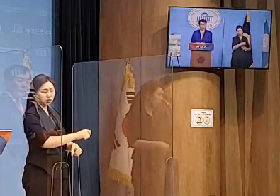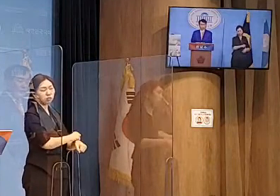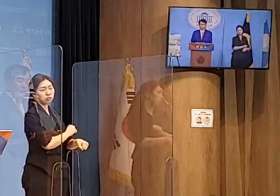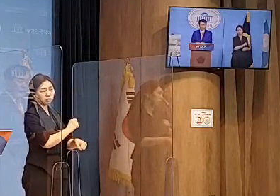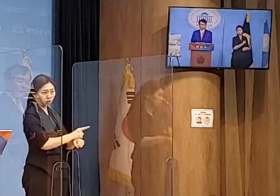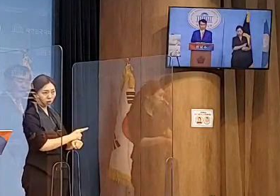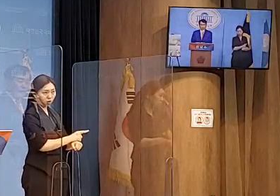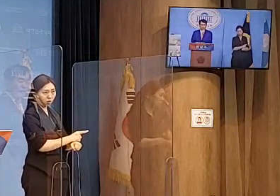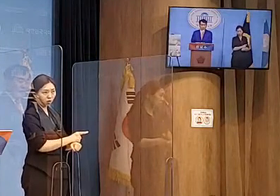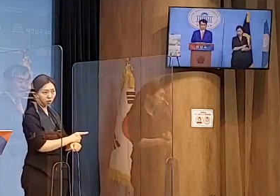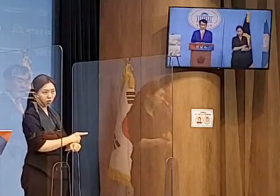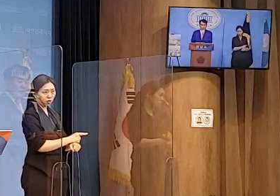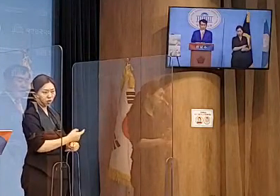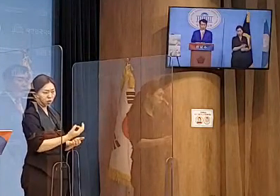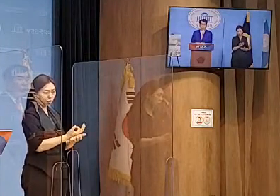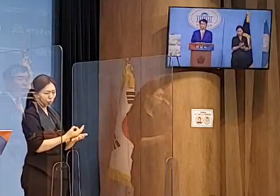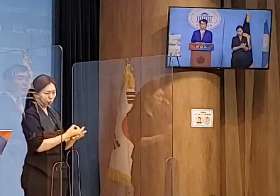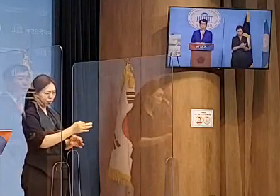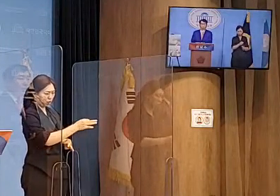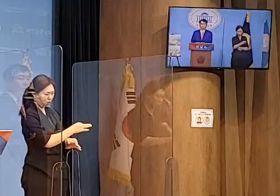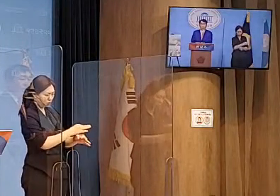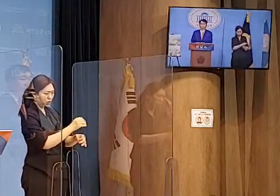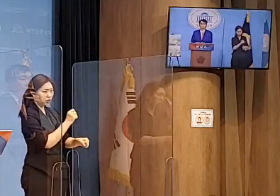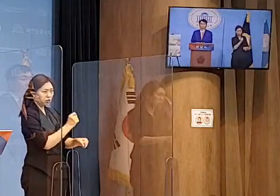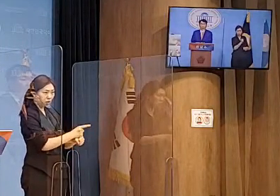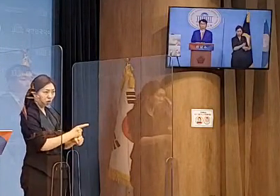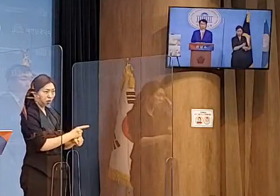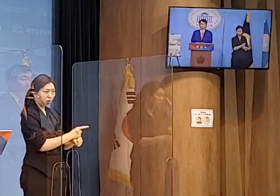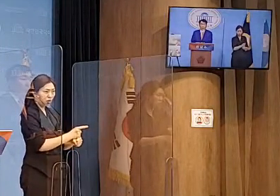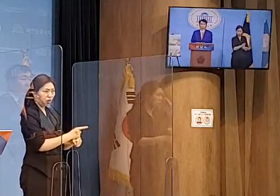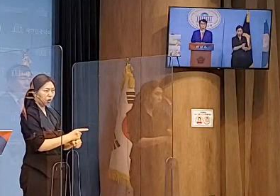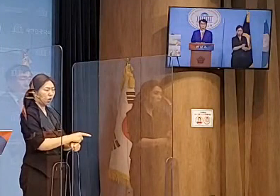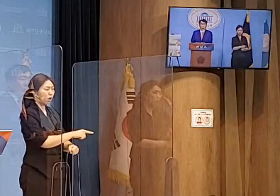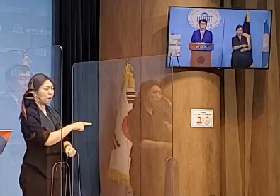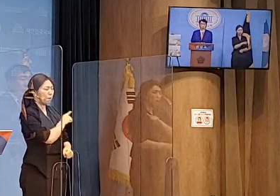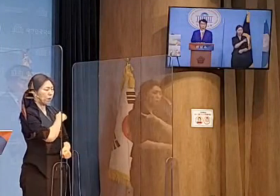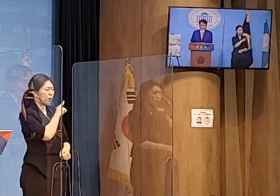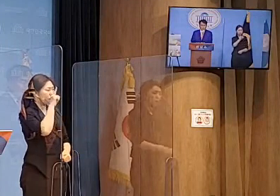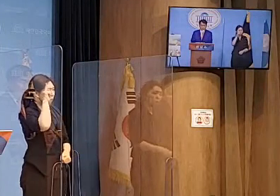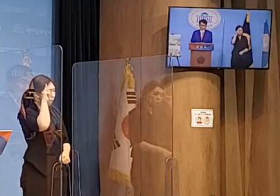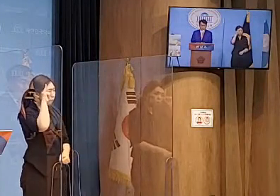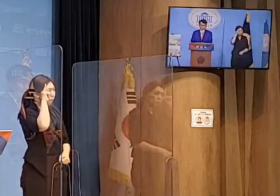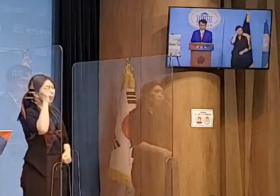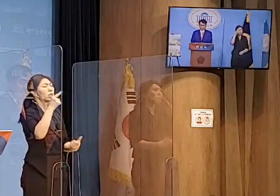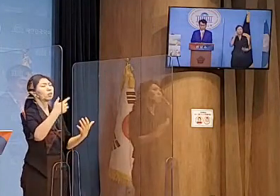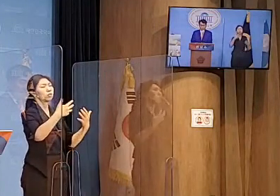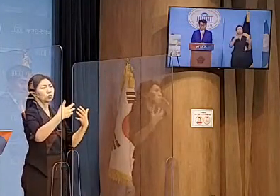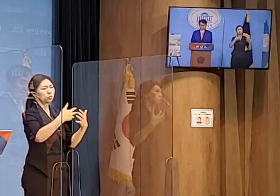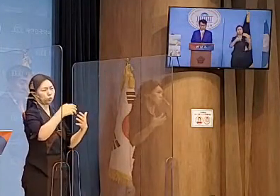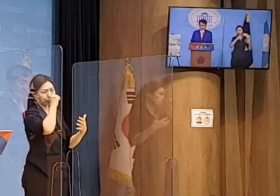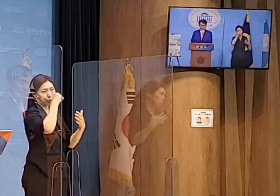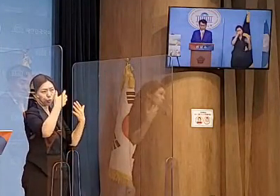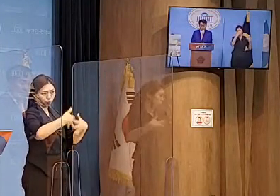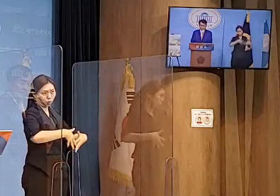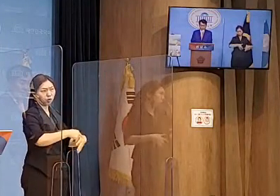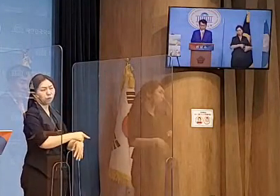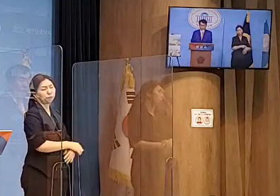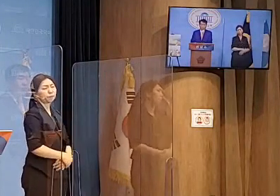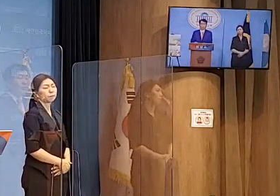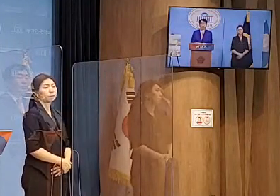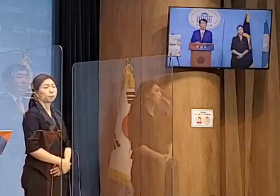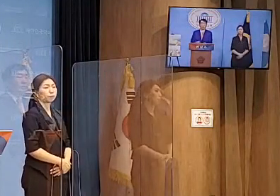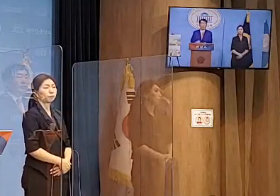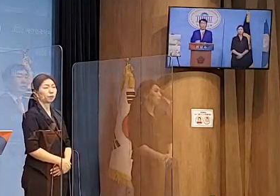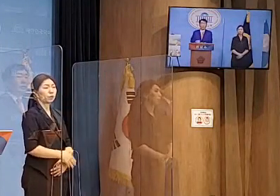최적의 요건을 갖춘 에너지원이라고 할 수 있습니다. 저